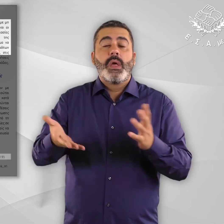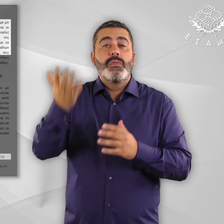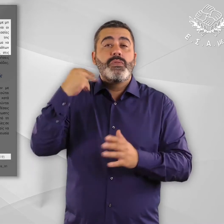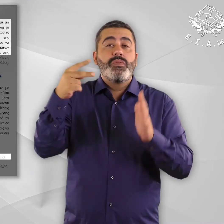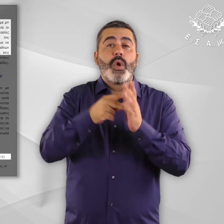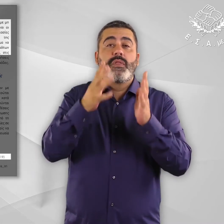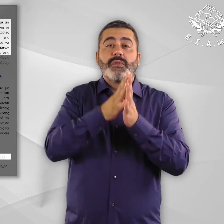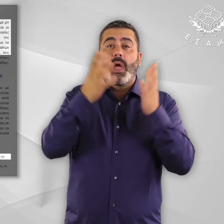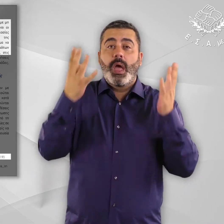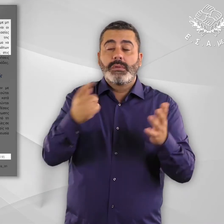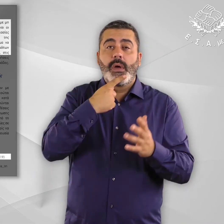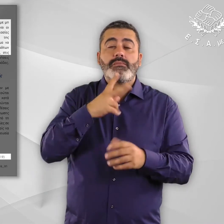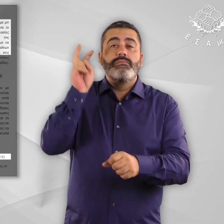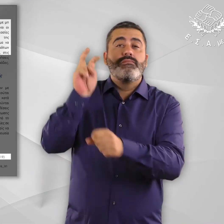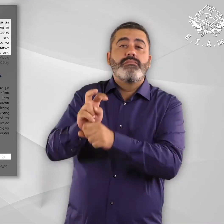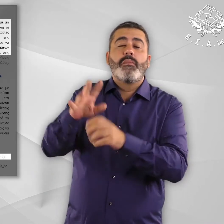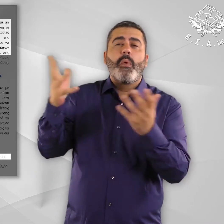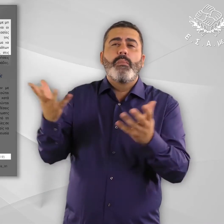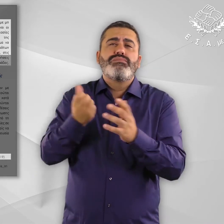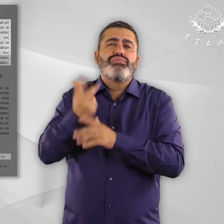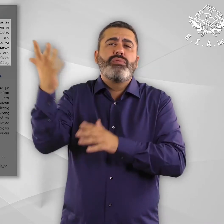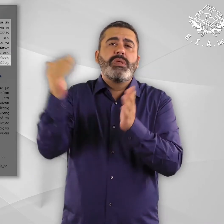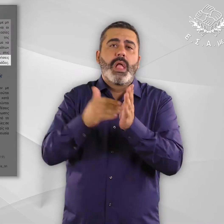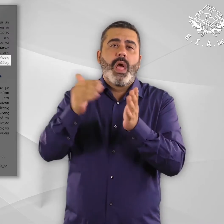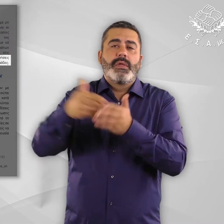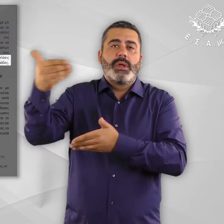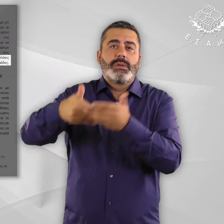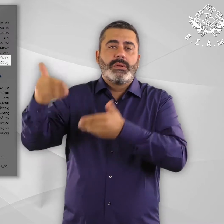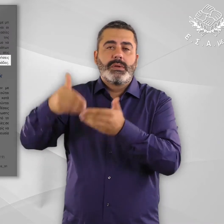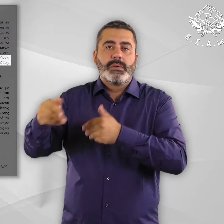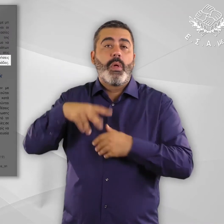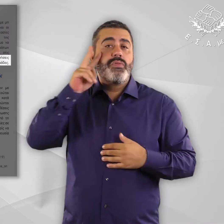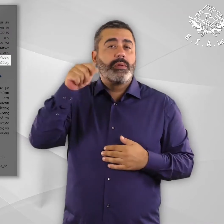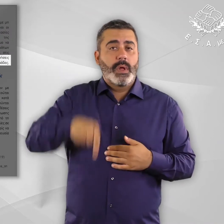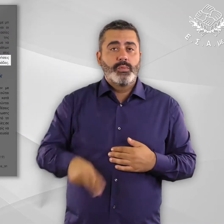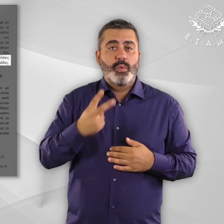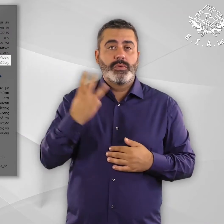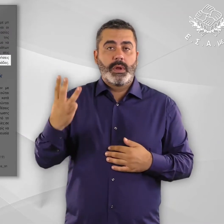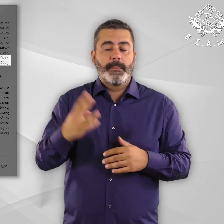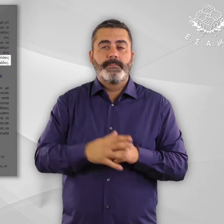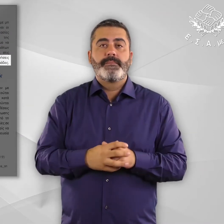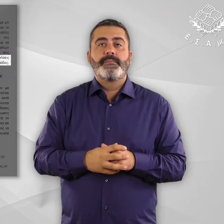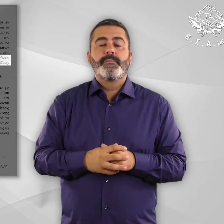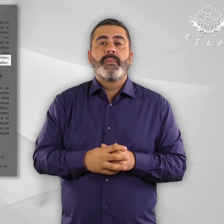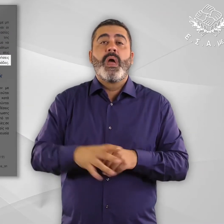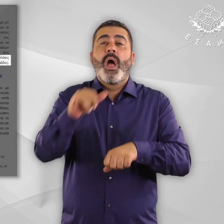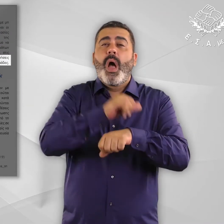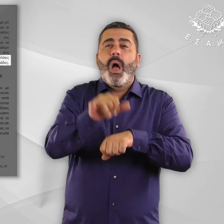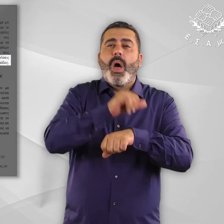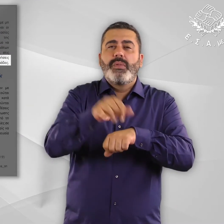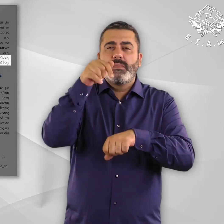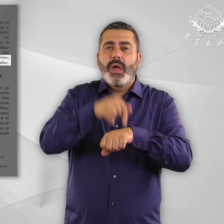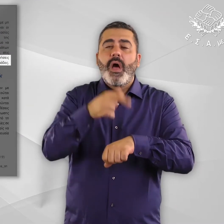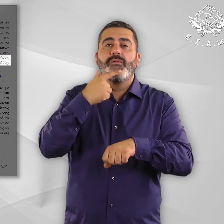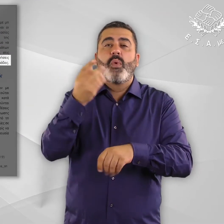ετήσεις βλέπε υπό σημείωση 23 κλείνει η παρένθεση. Οι καθυστερήσεις αυτές πλήττουν περισσότερο όσους ανήκουν σε ευάλωτες